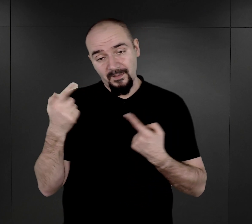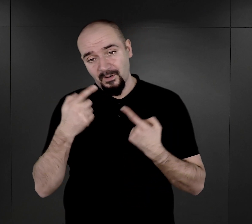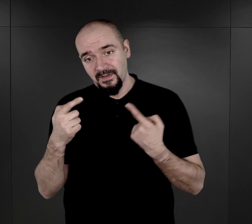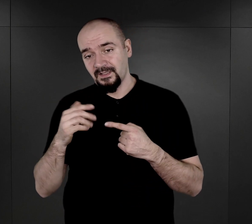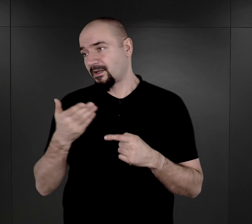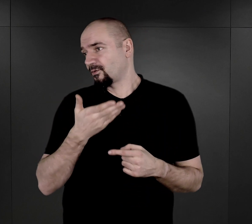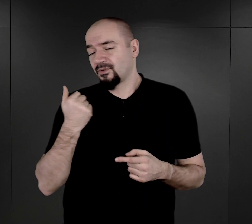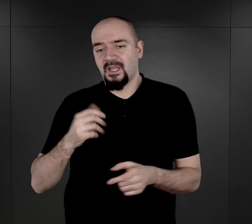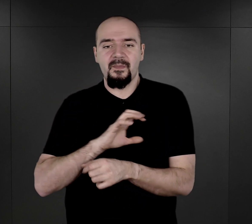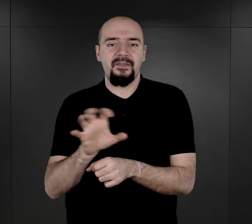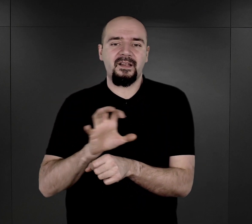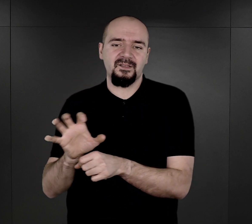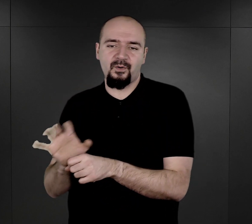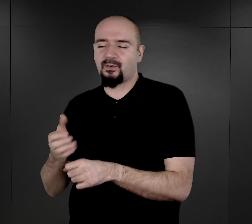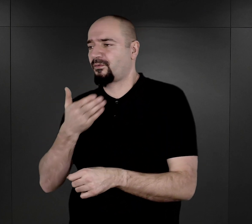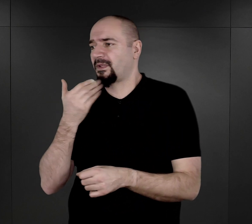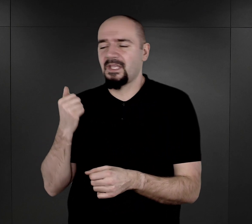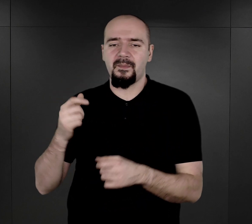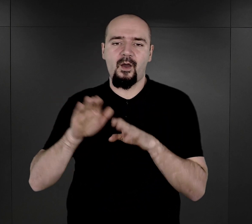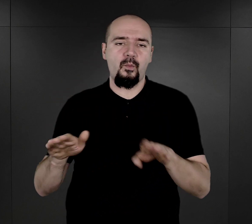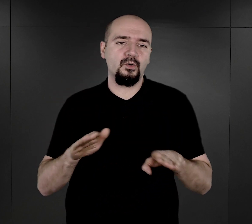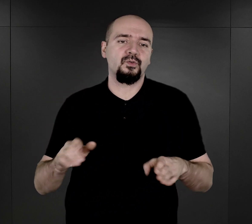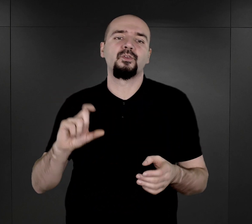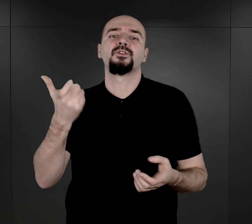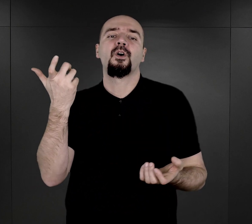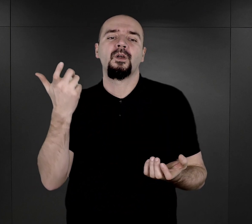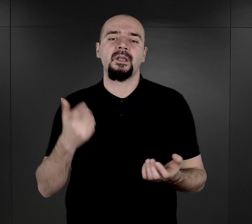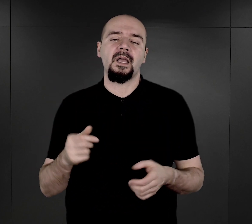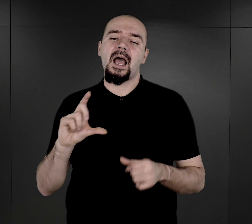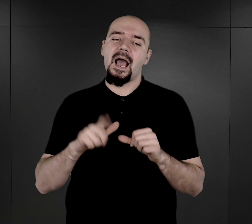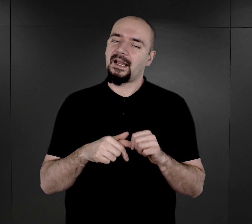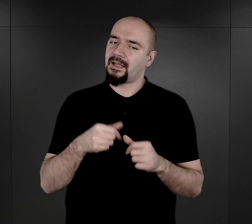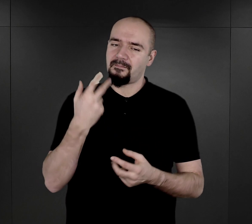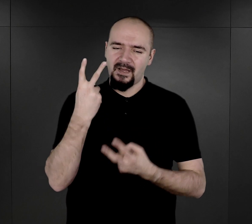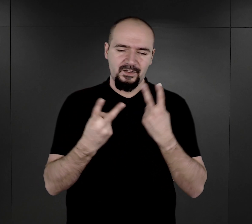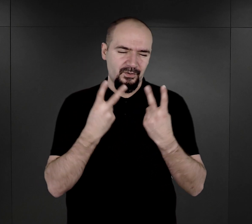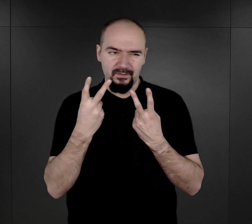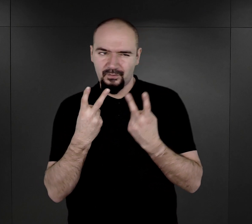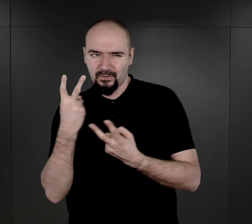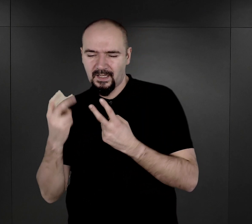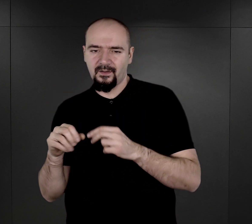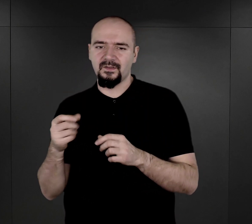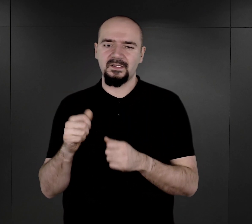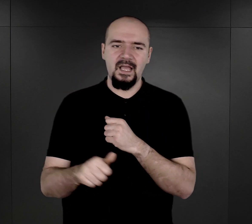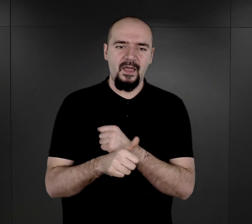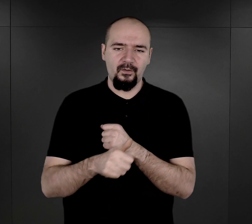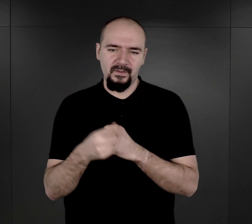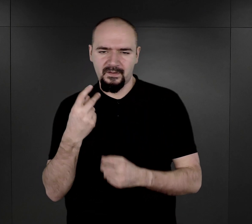ten obóz, gdzie byli umieszczani. Jednakże przeglądając dokumentację znajdziemy, że